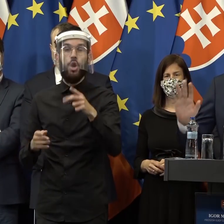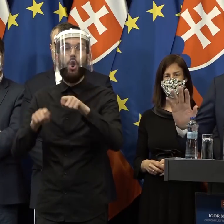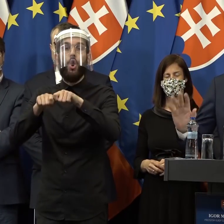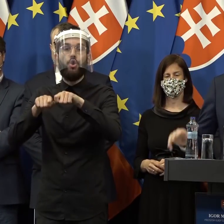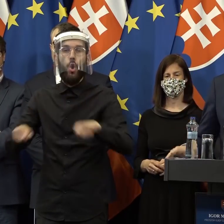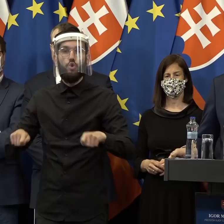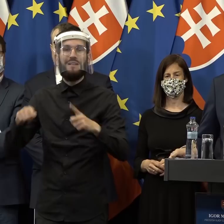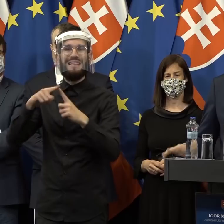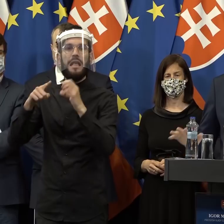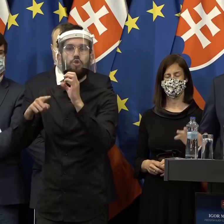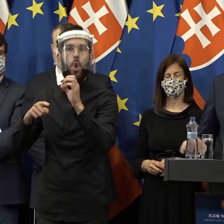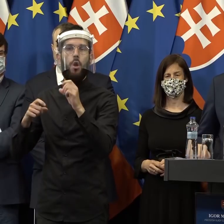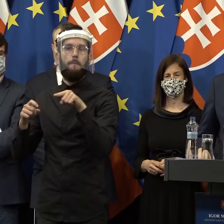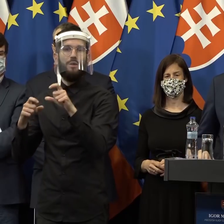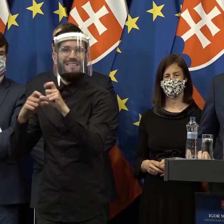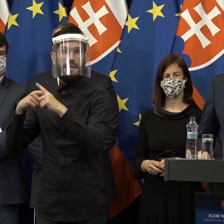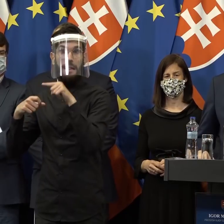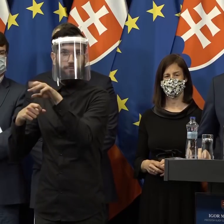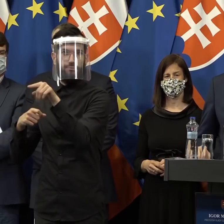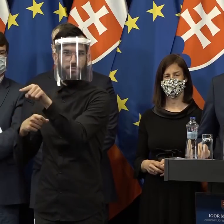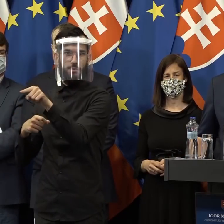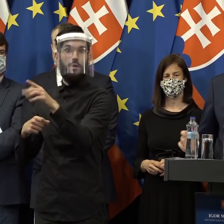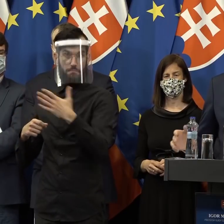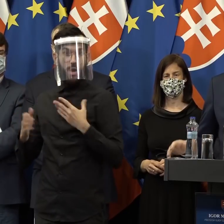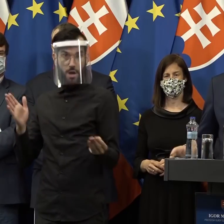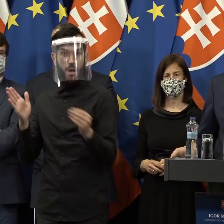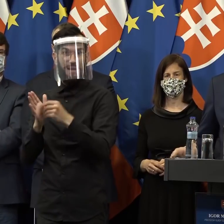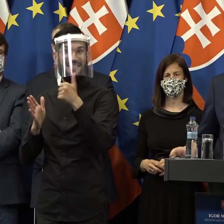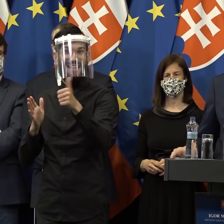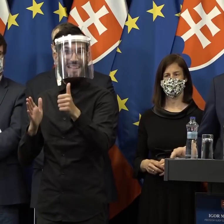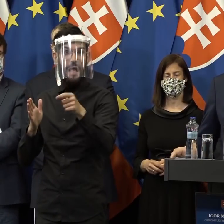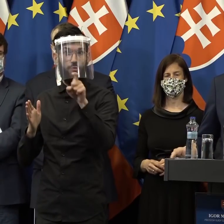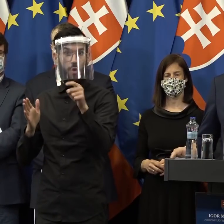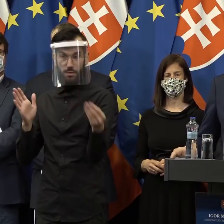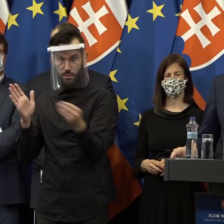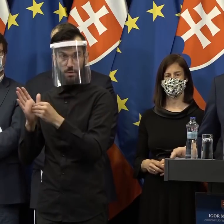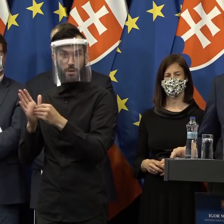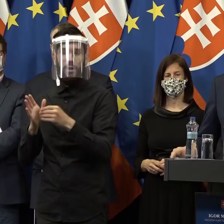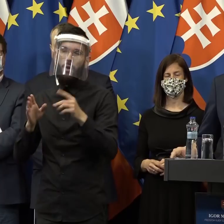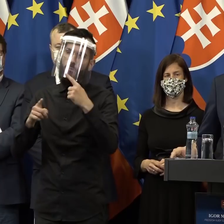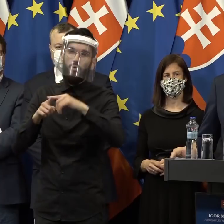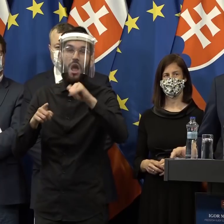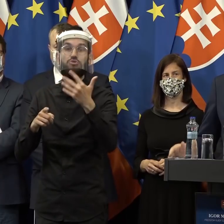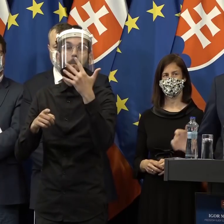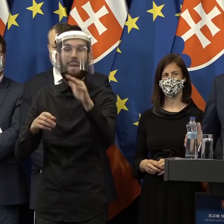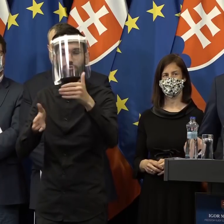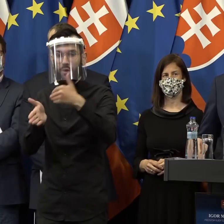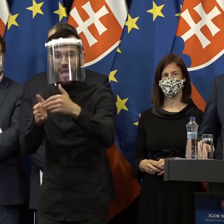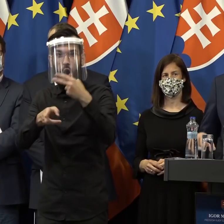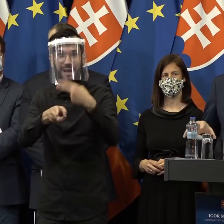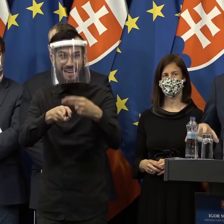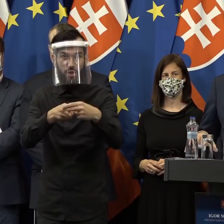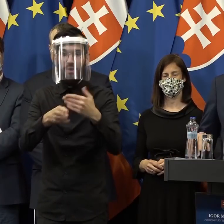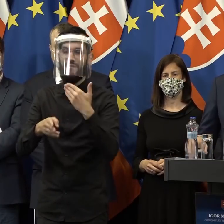to. Všetkých týchto 11 riešení máme v programové vyhlásení vlády a zároveň sa nám podarilo dostať približne 500 ďalších riešení cez